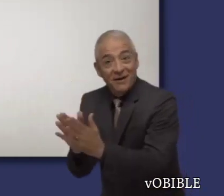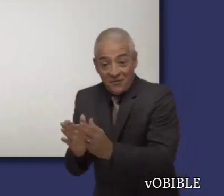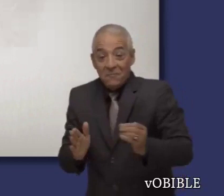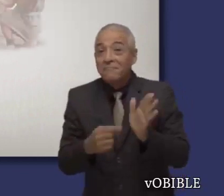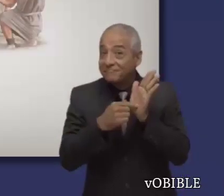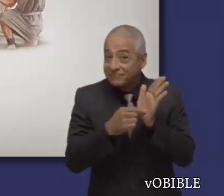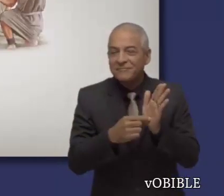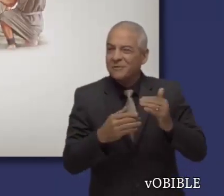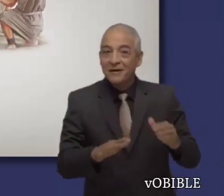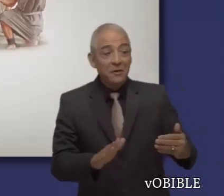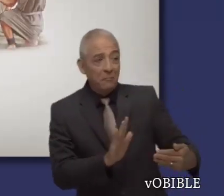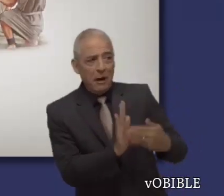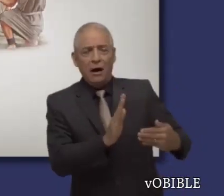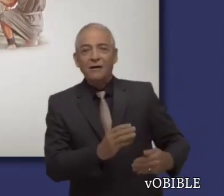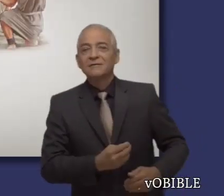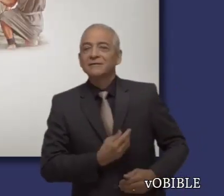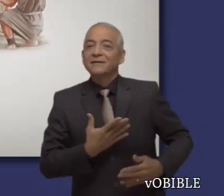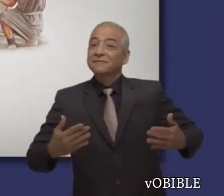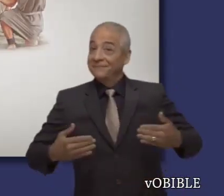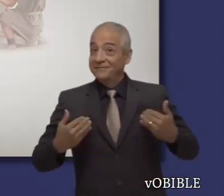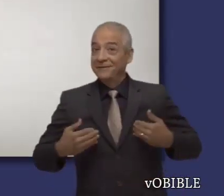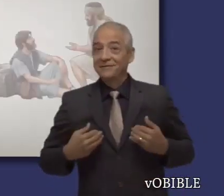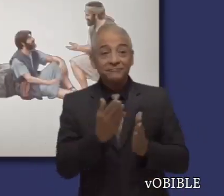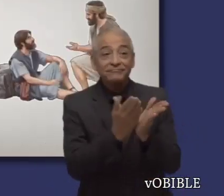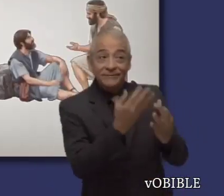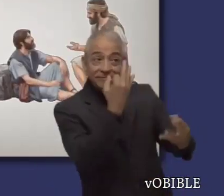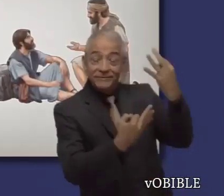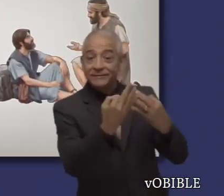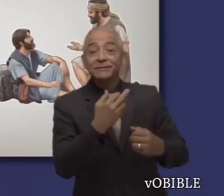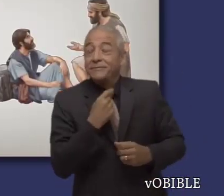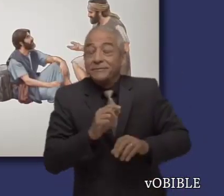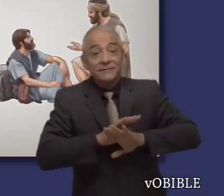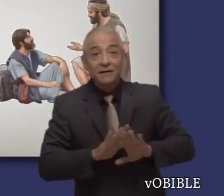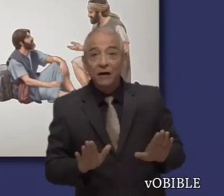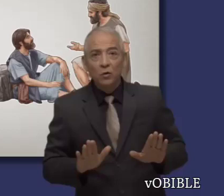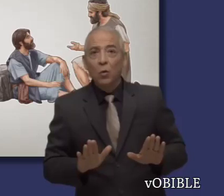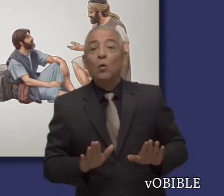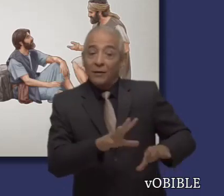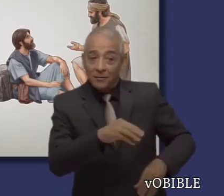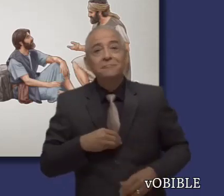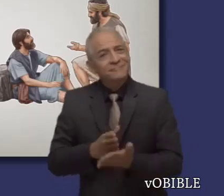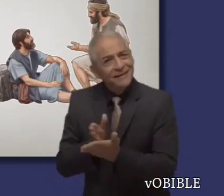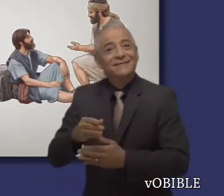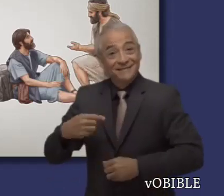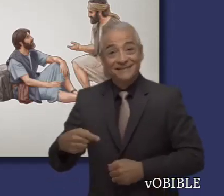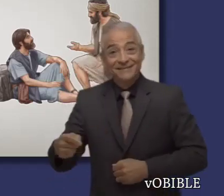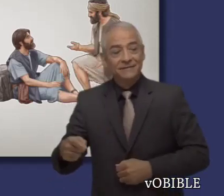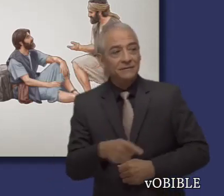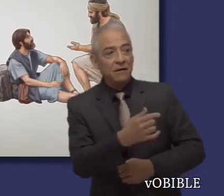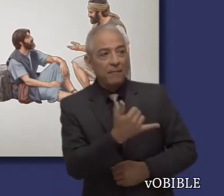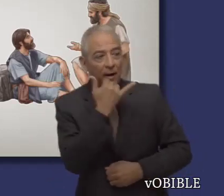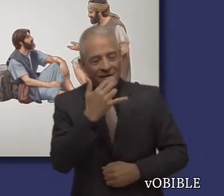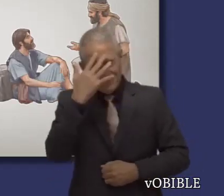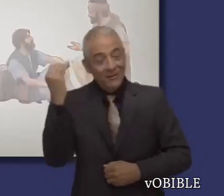Por ejemplo, dice que podemos ser felices cuando se nos persigue, que debemos poner en práctica la palabra de Dios y no limitarnos a oírla,